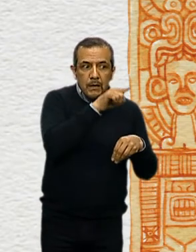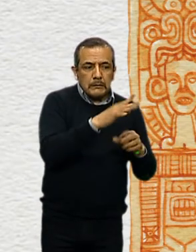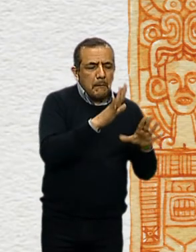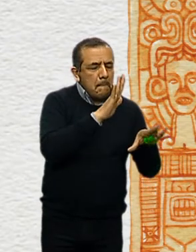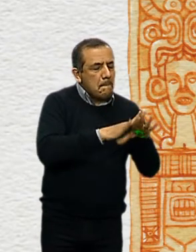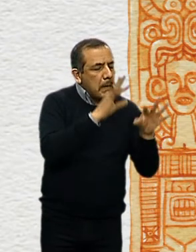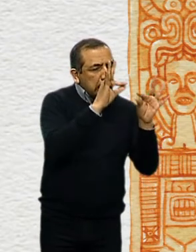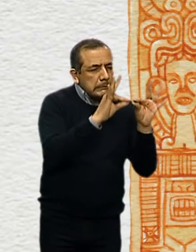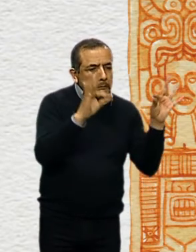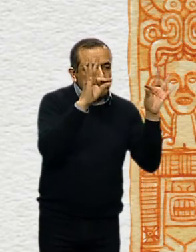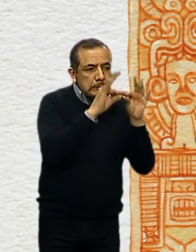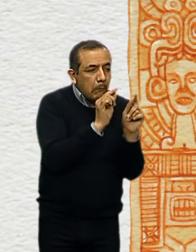de Xochicalco.